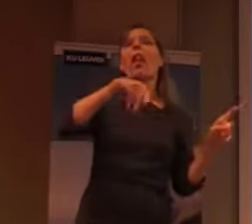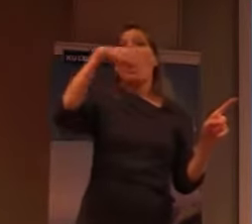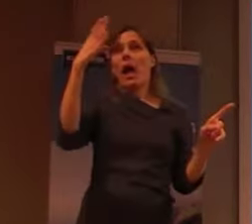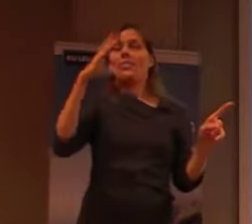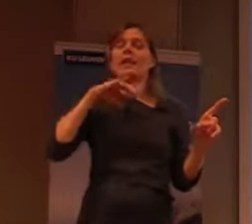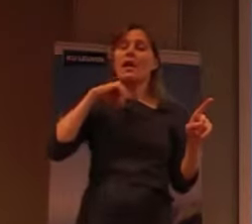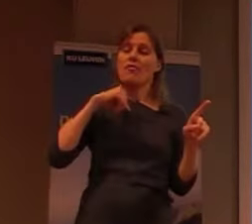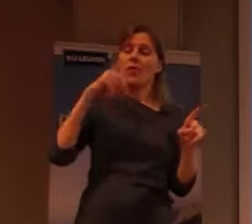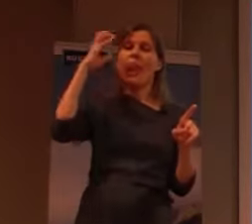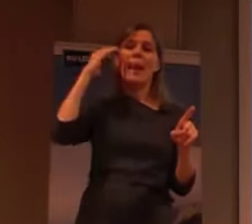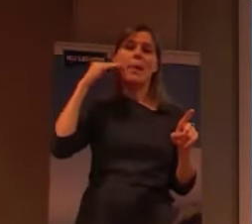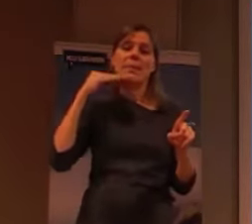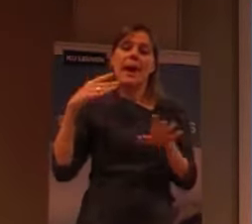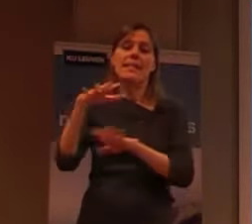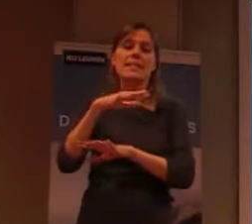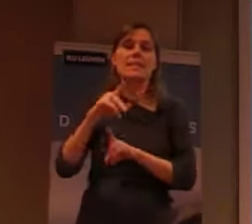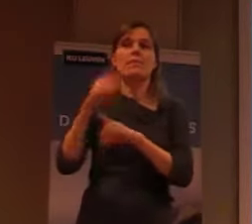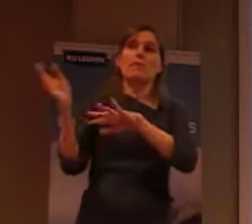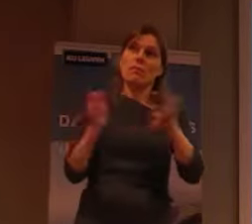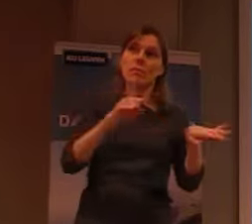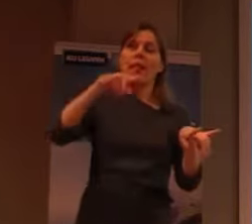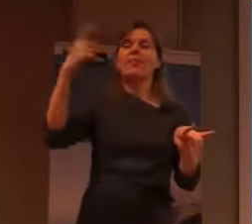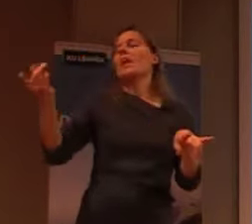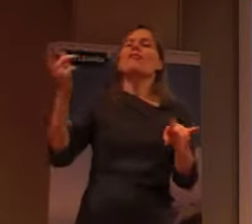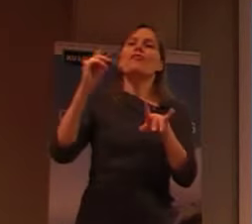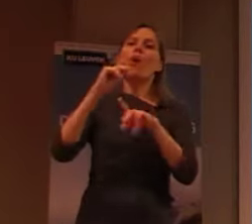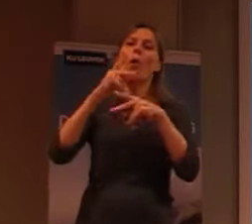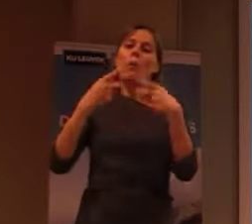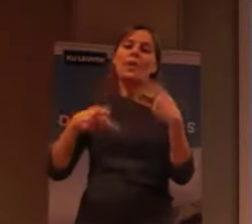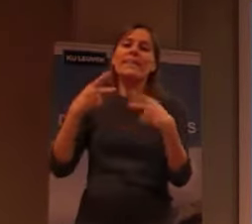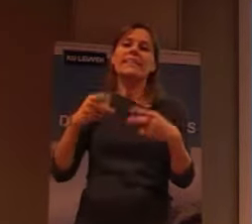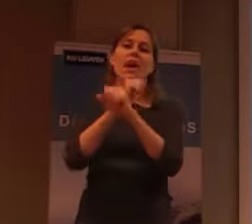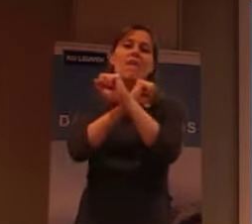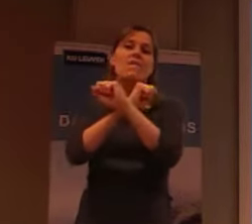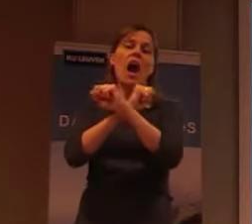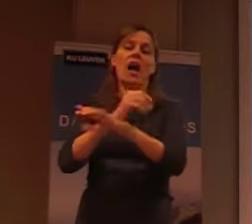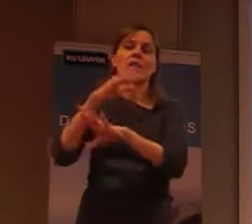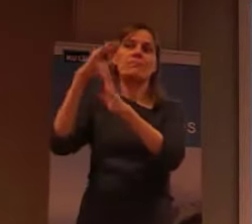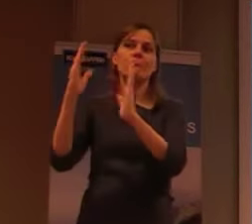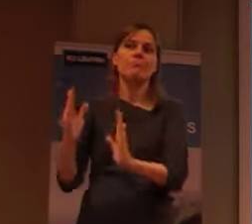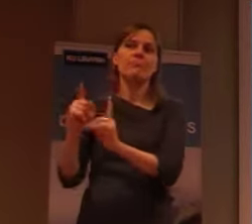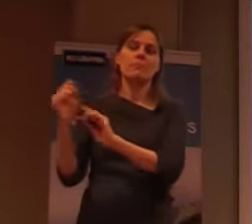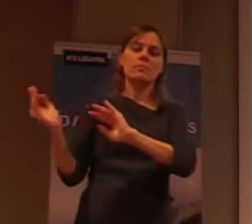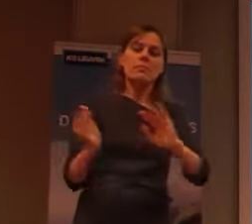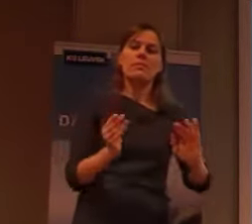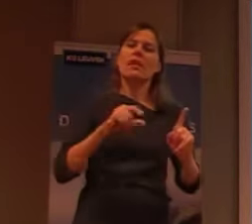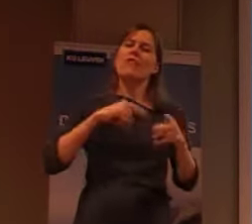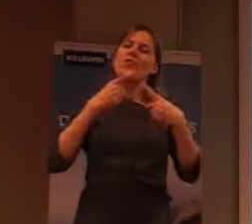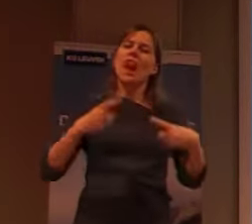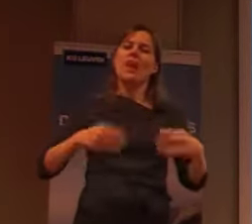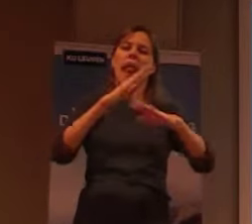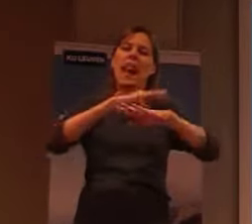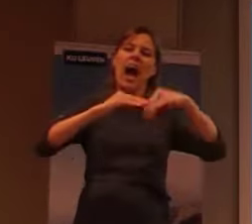Nog later zijn er politieke gevangenissen gekomen. En dus er is heel veel lagen van geschiedenis. er is ook een belangrijke rol